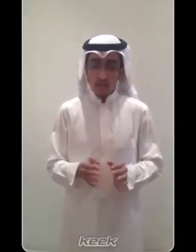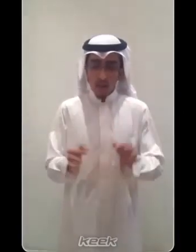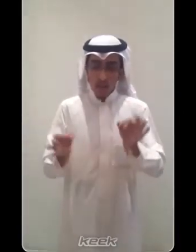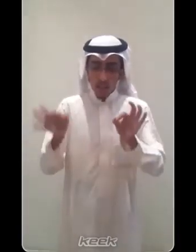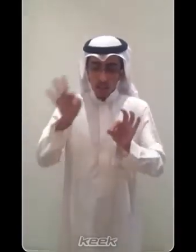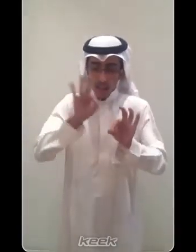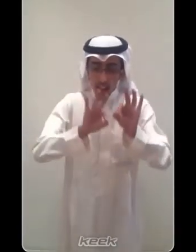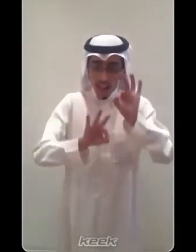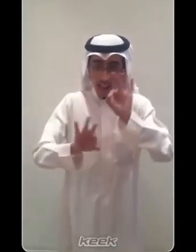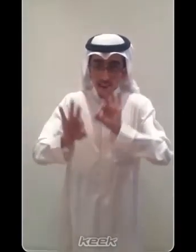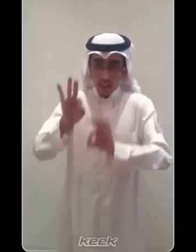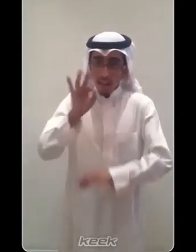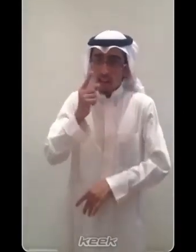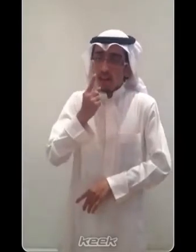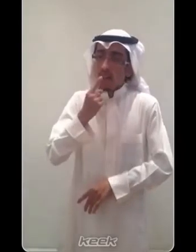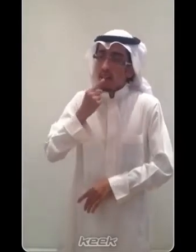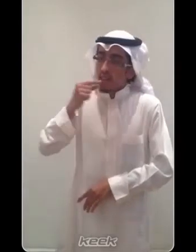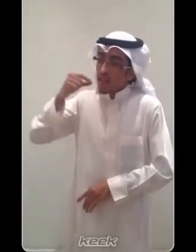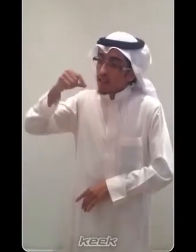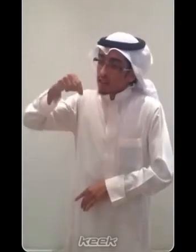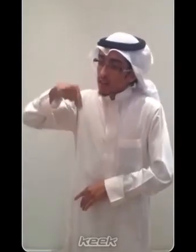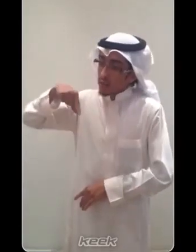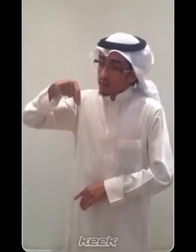تحليل دم